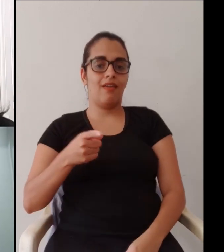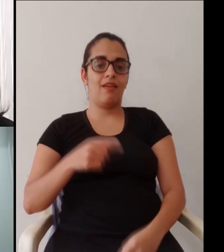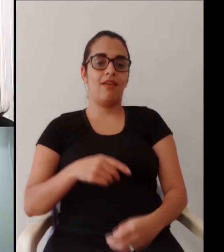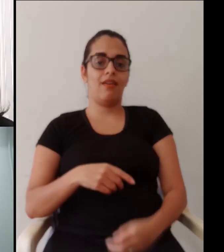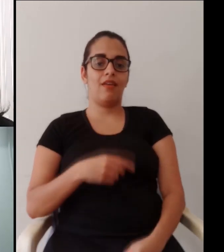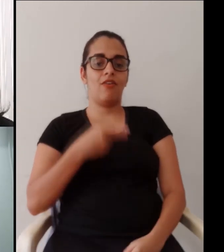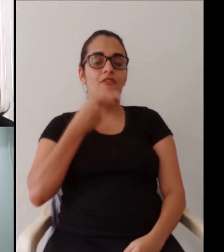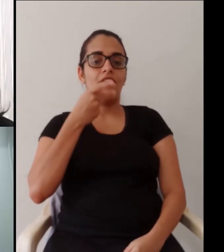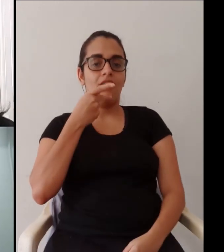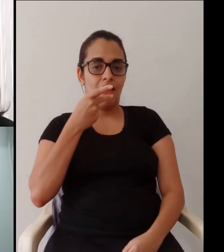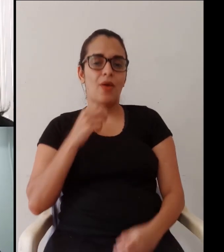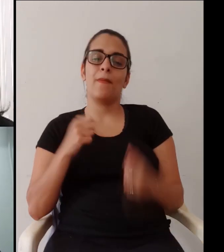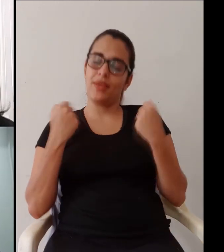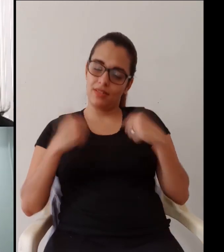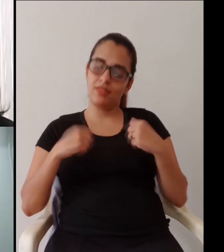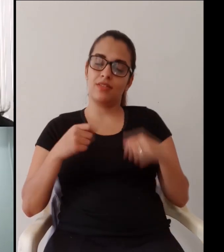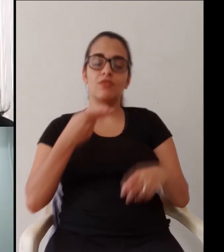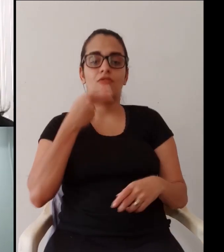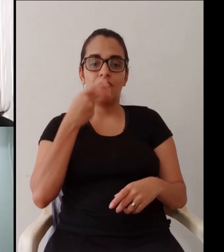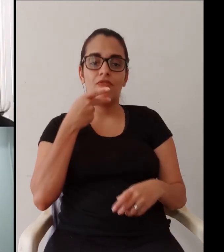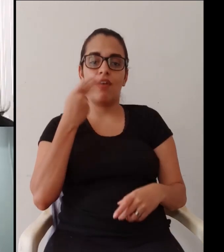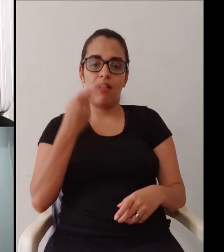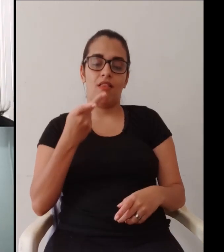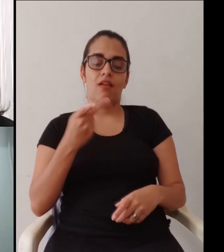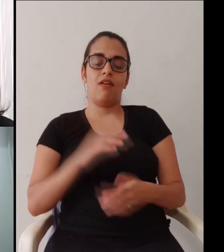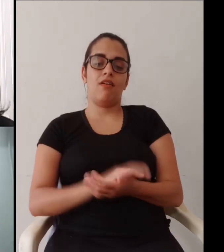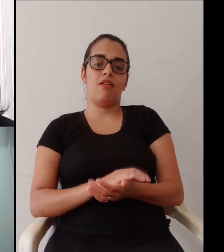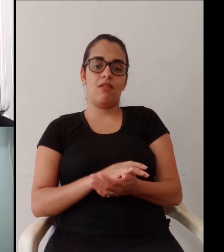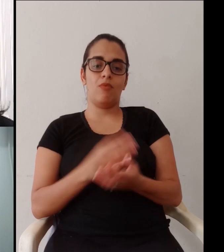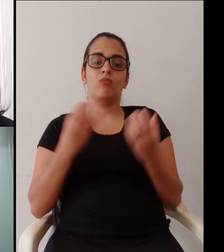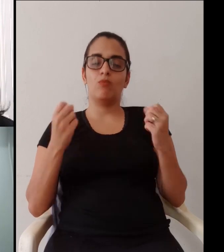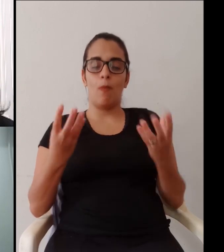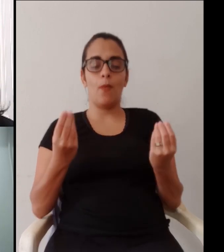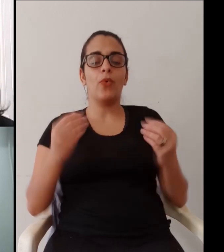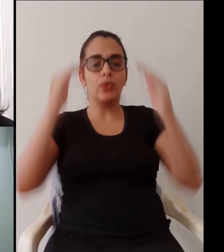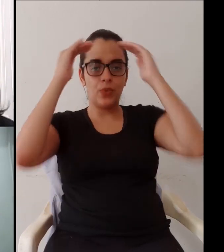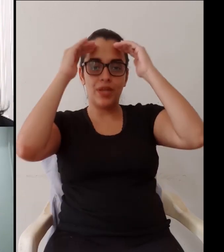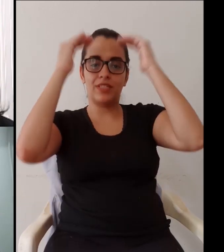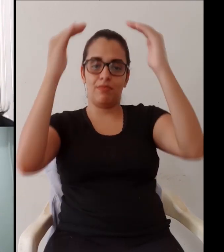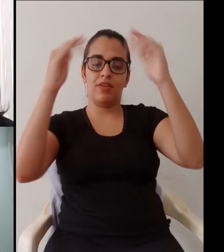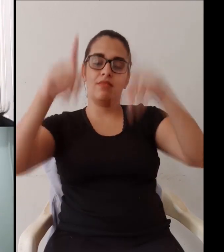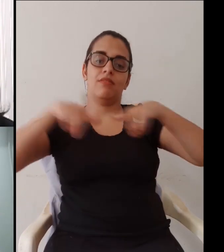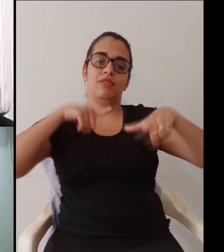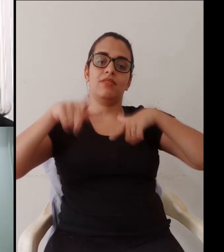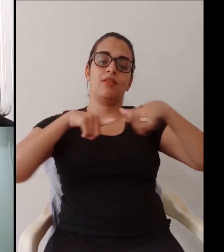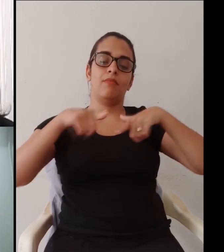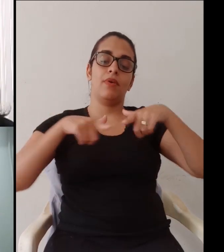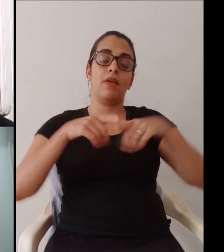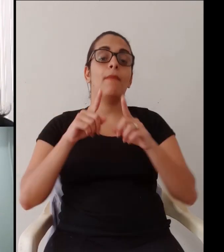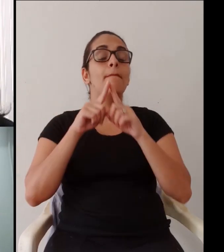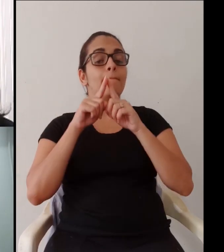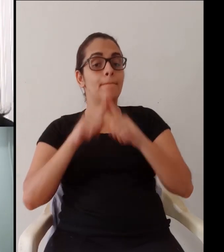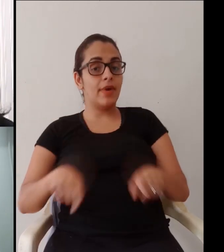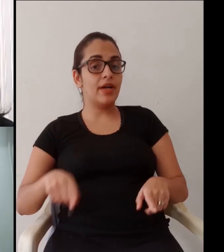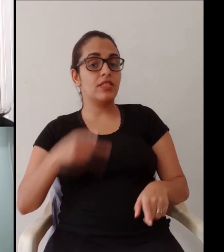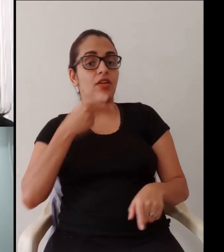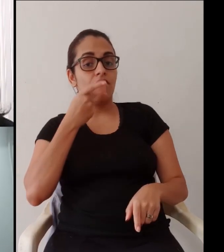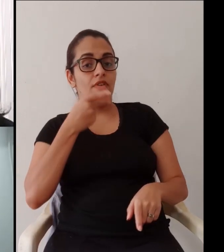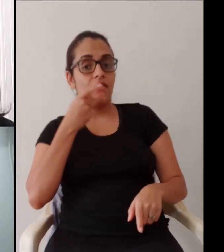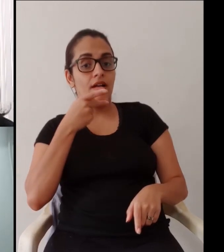da educação à distância. Então, é só um parêntese, mas realmente é um... Eu falei, tenho que fazer porque a gente